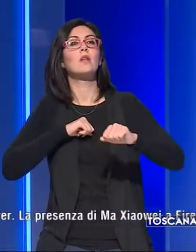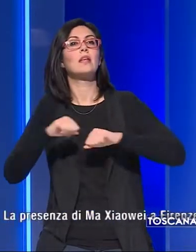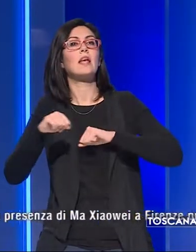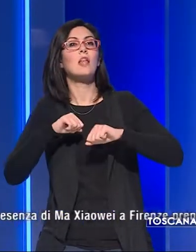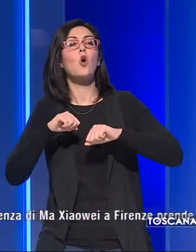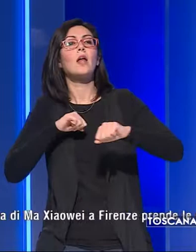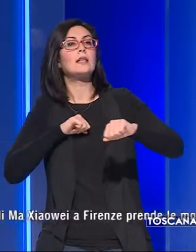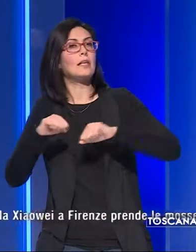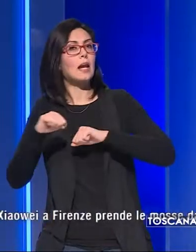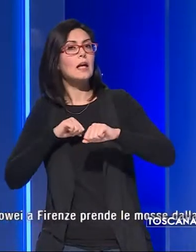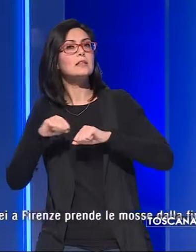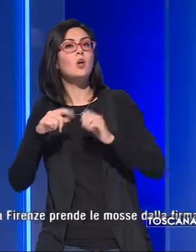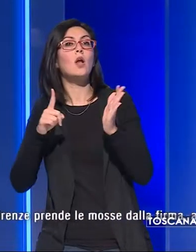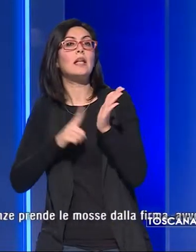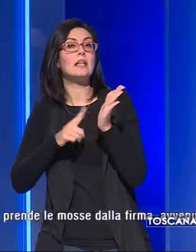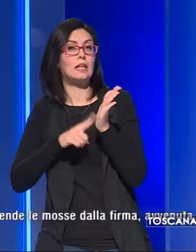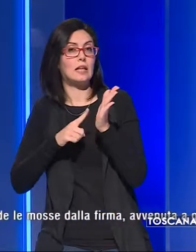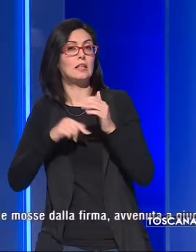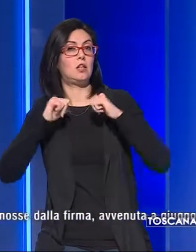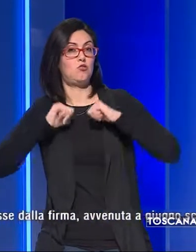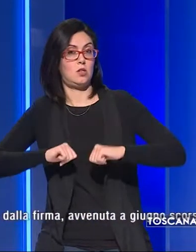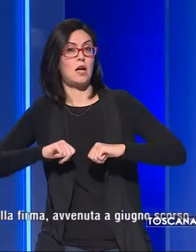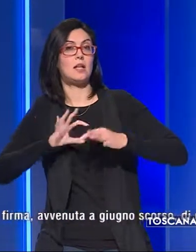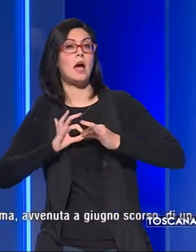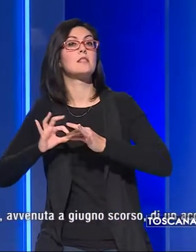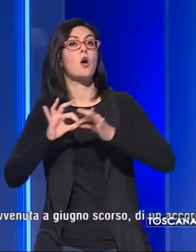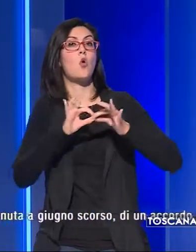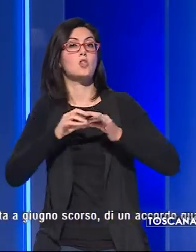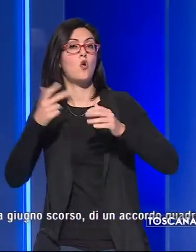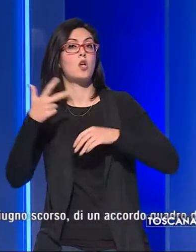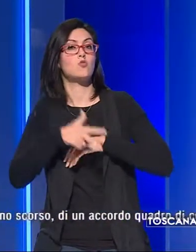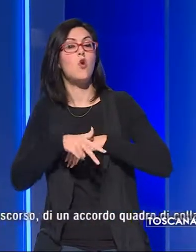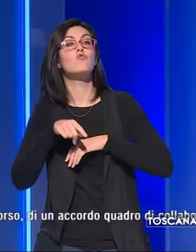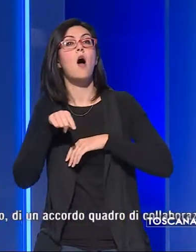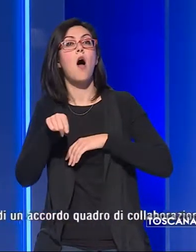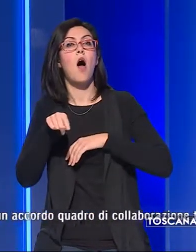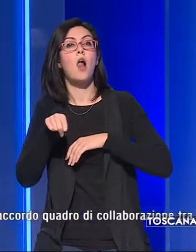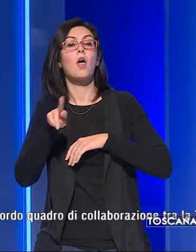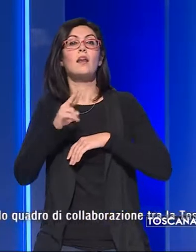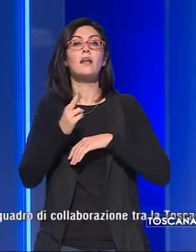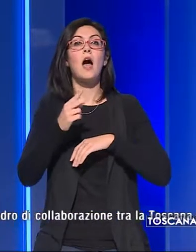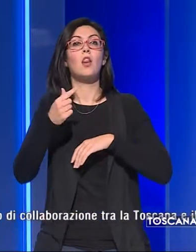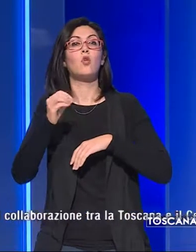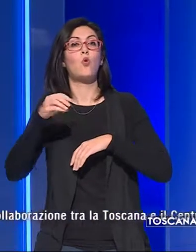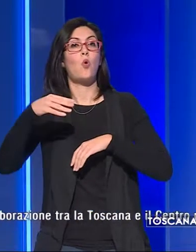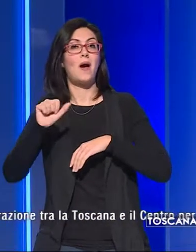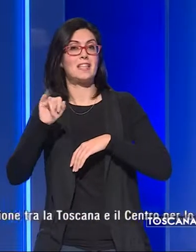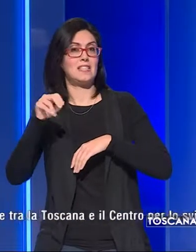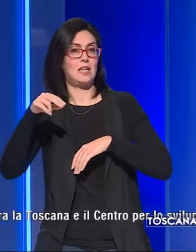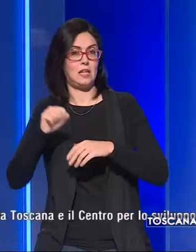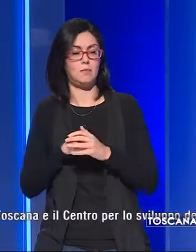direzione diritti di cittadinanza e coesione sociale, Rinaldo Tomassini.